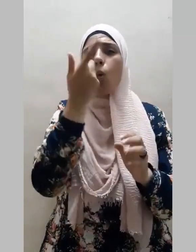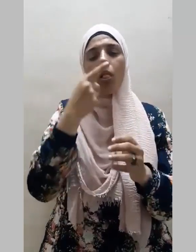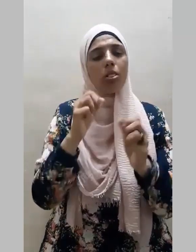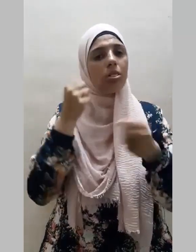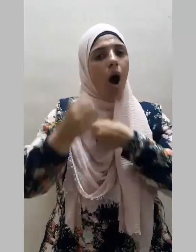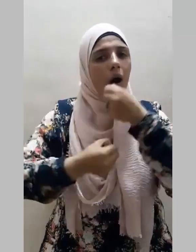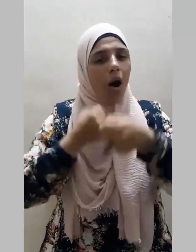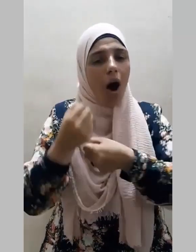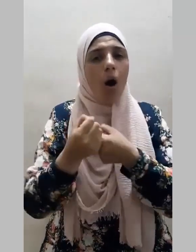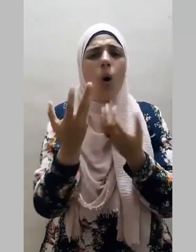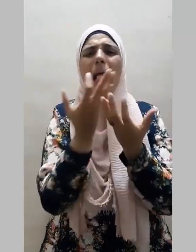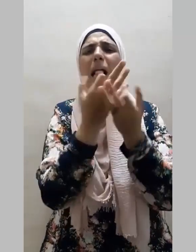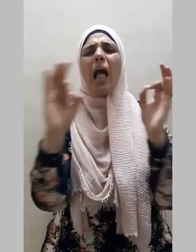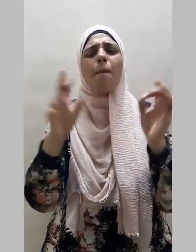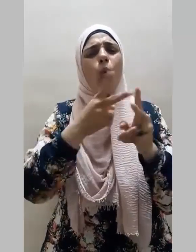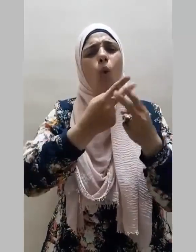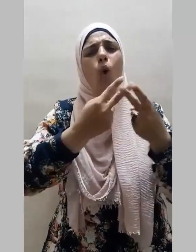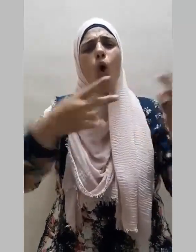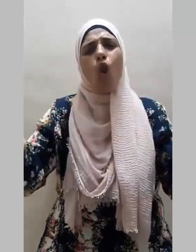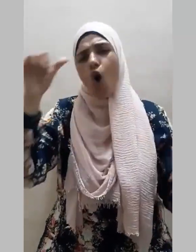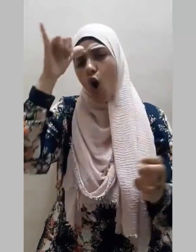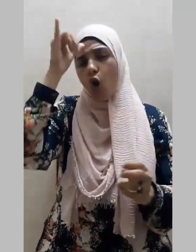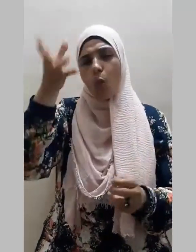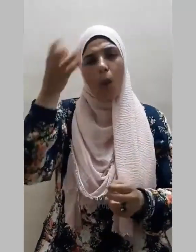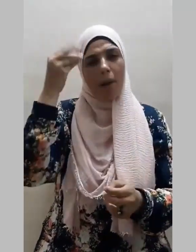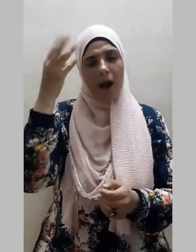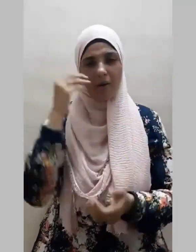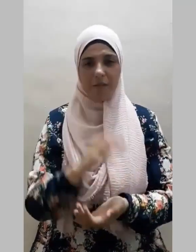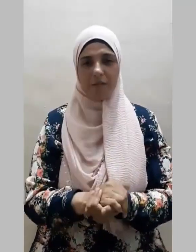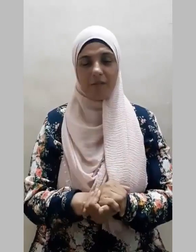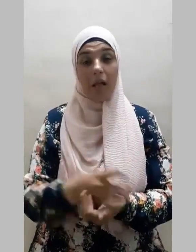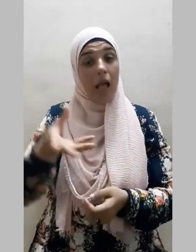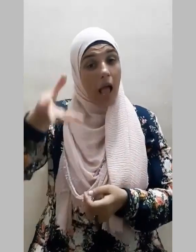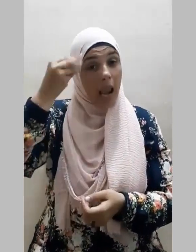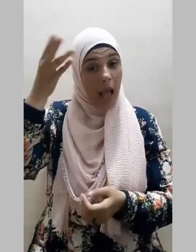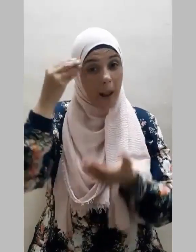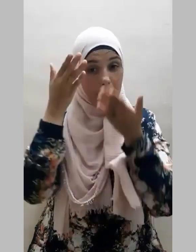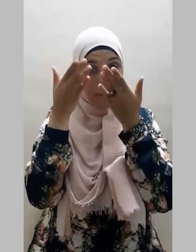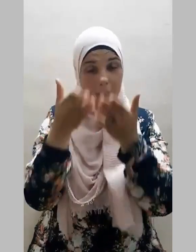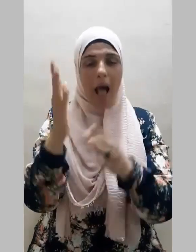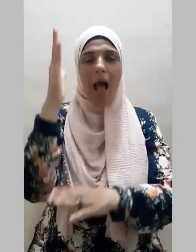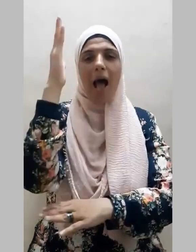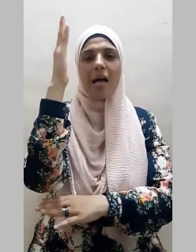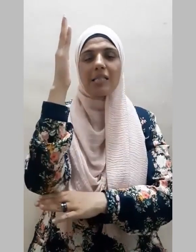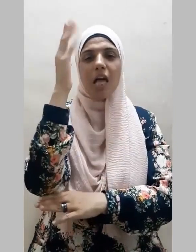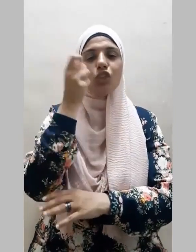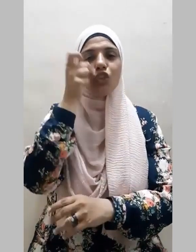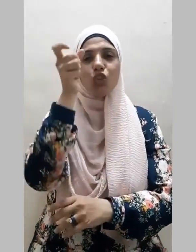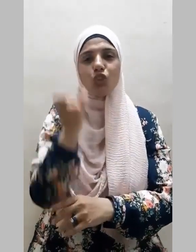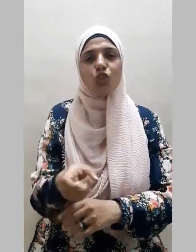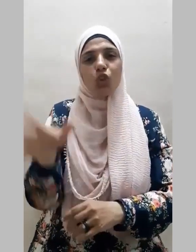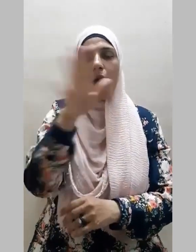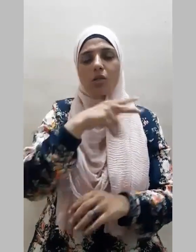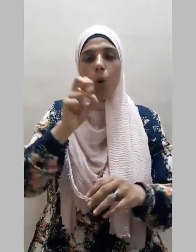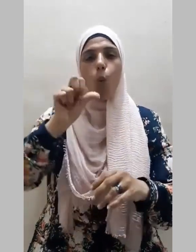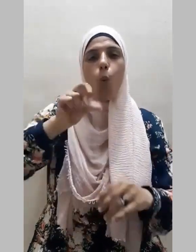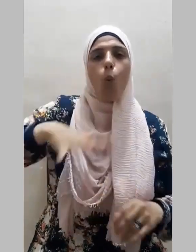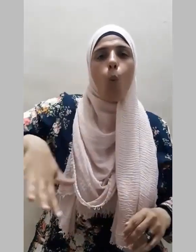وسائل العلوم والمعارف فالعلم أساس الشخصية الوطنية المدعة